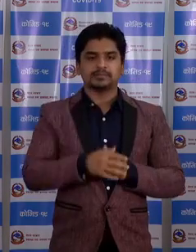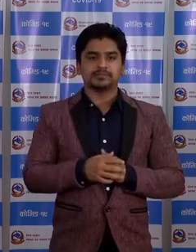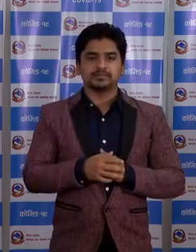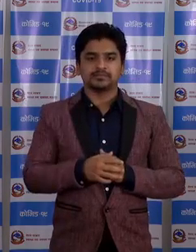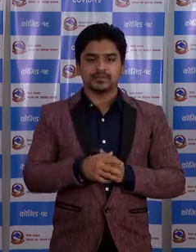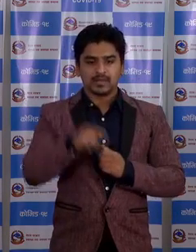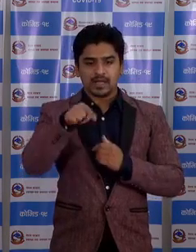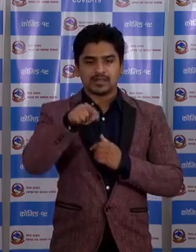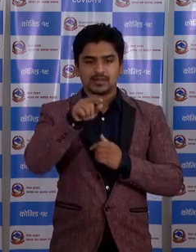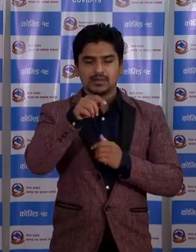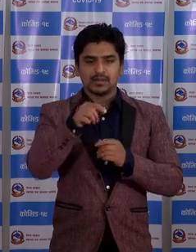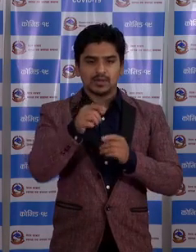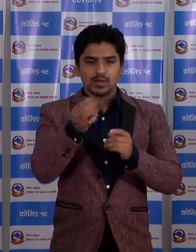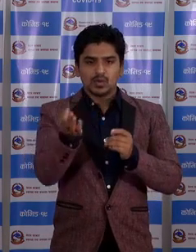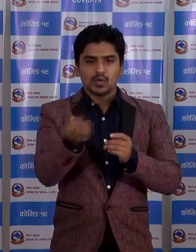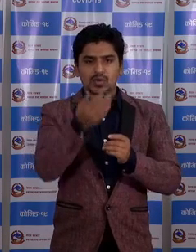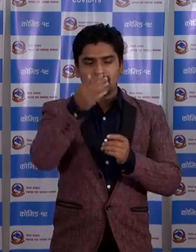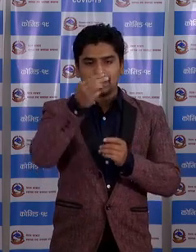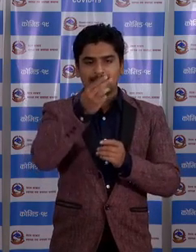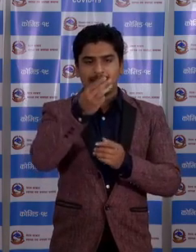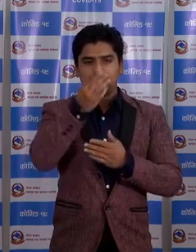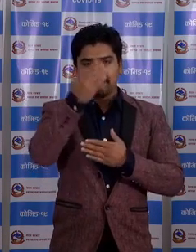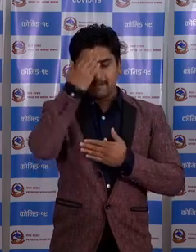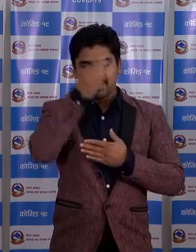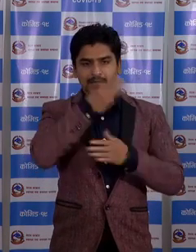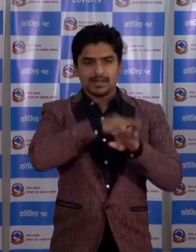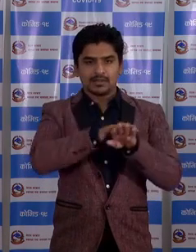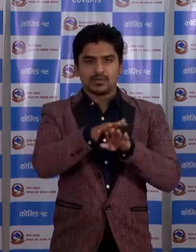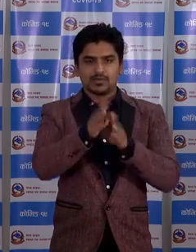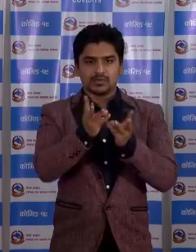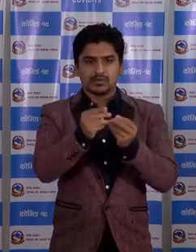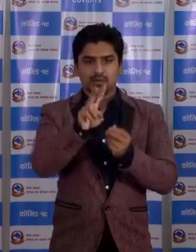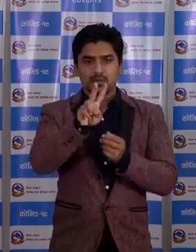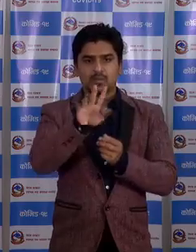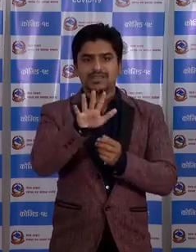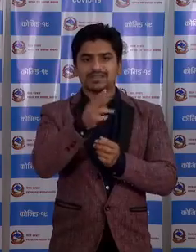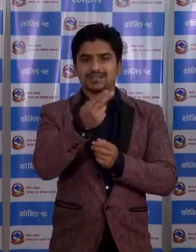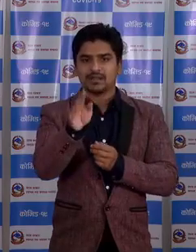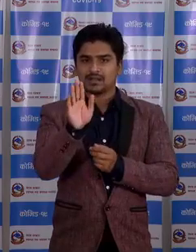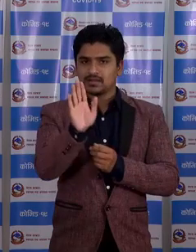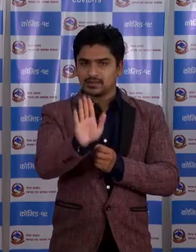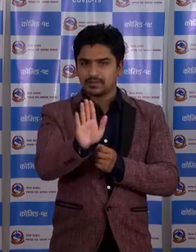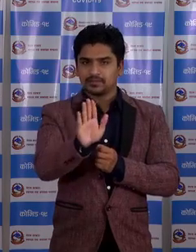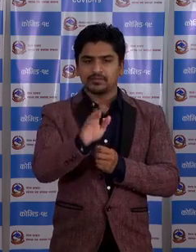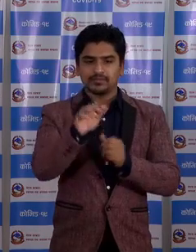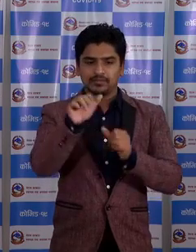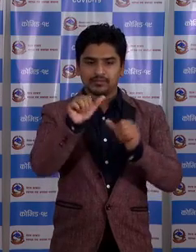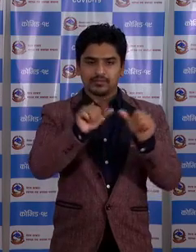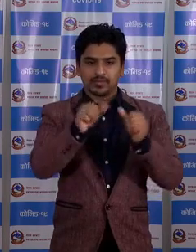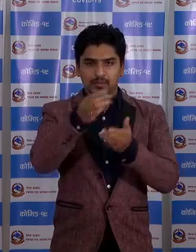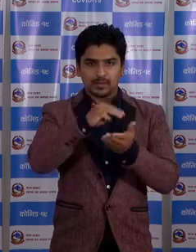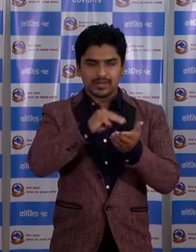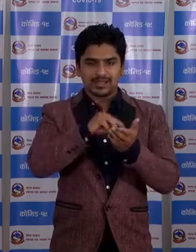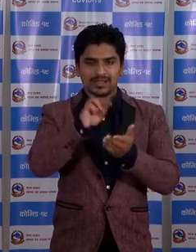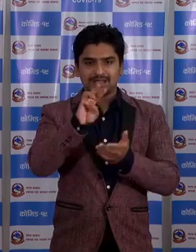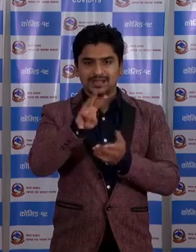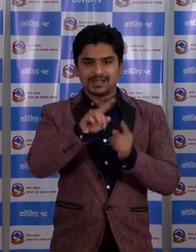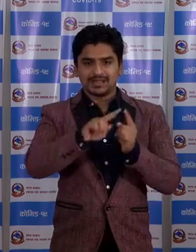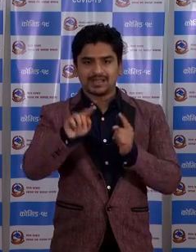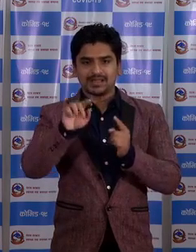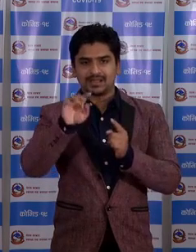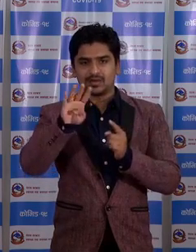छू। आज पछिल्लो नया संक्रमित को संख्या 25 छा। जस्मा 3